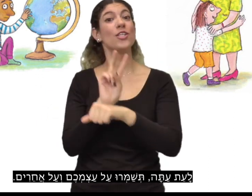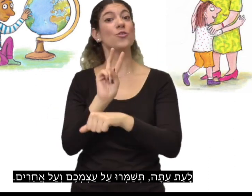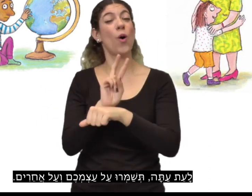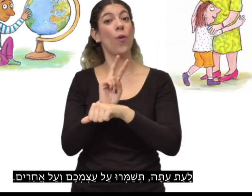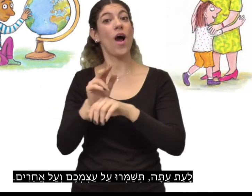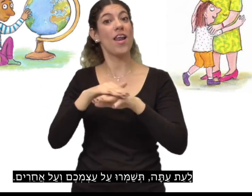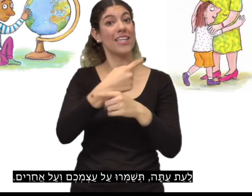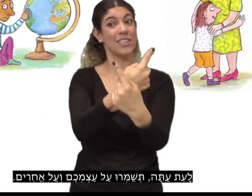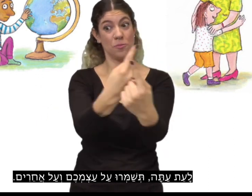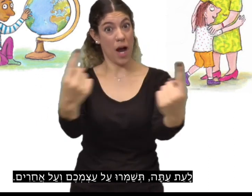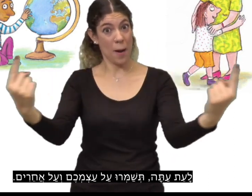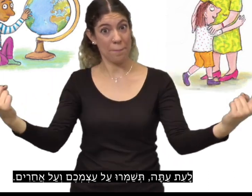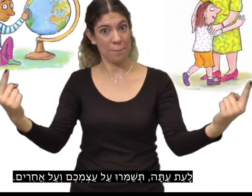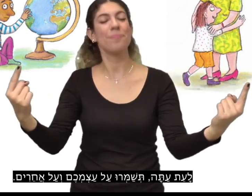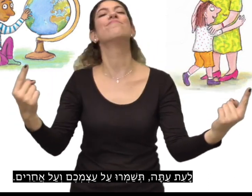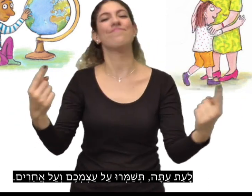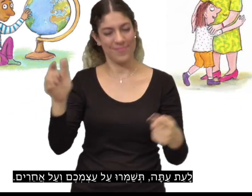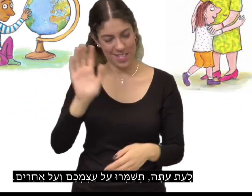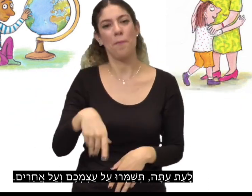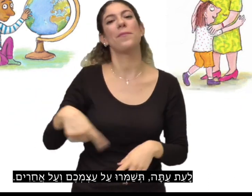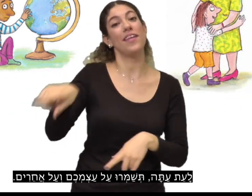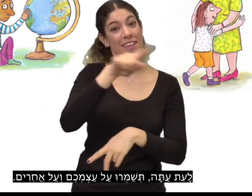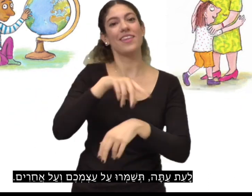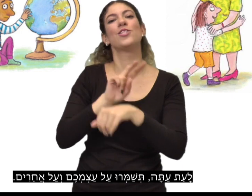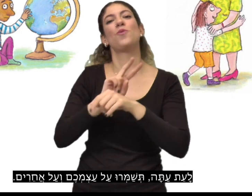לעת עתה, תשמרו על עצמכם ועל אחרים.